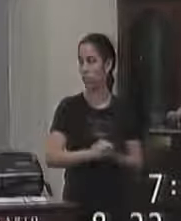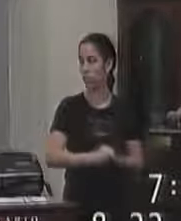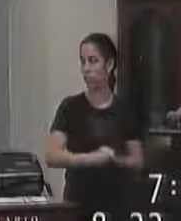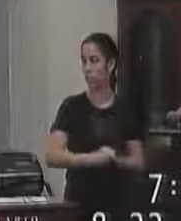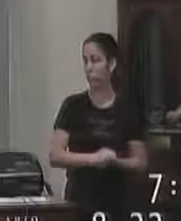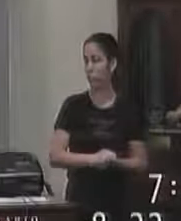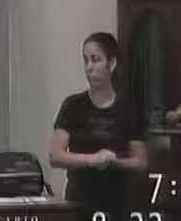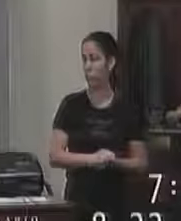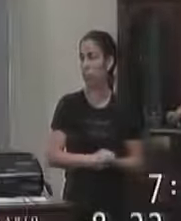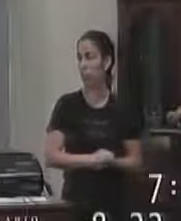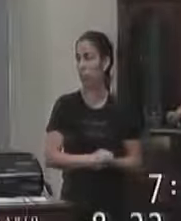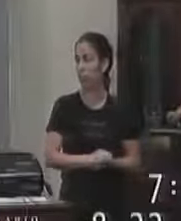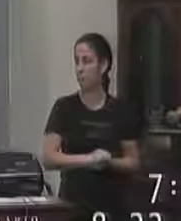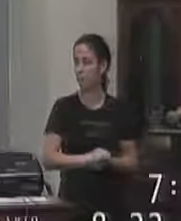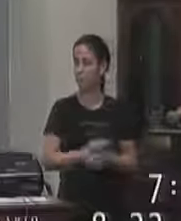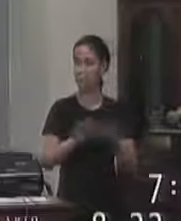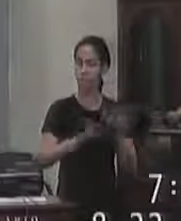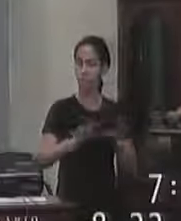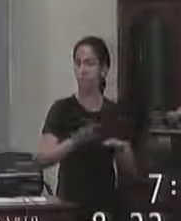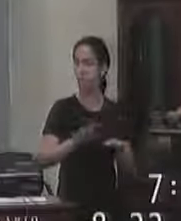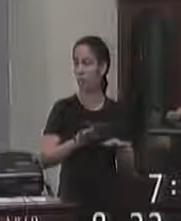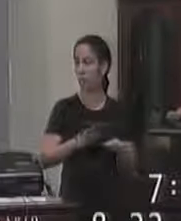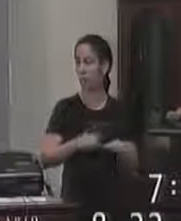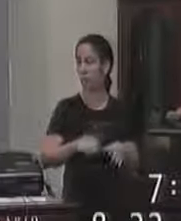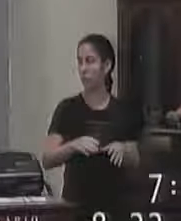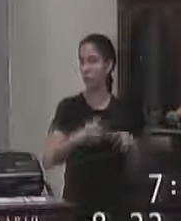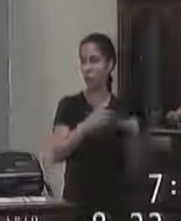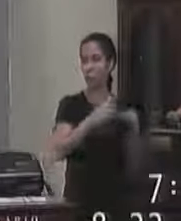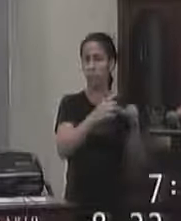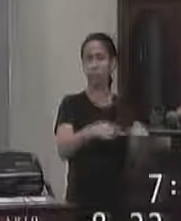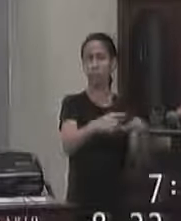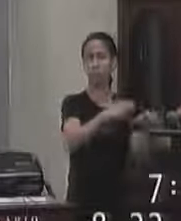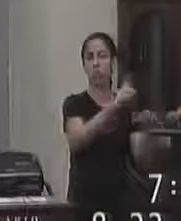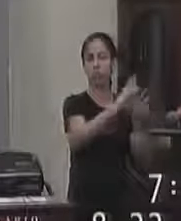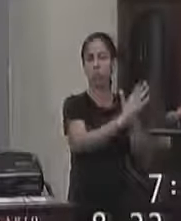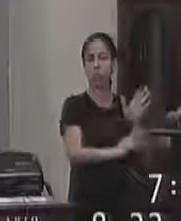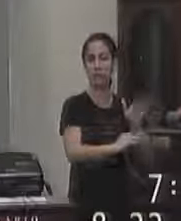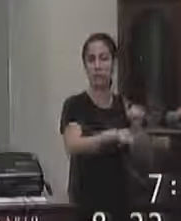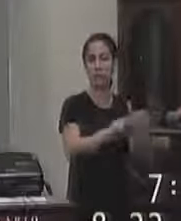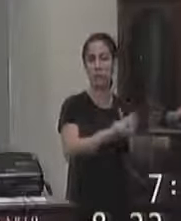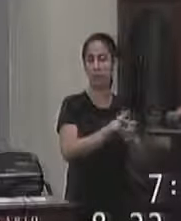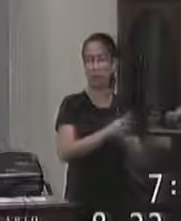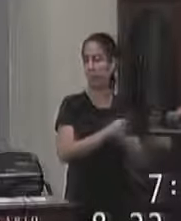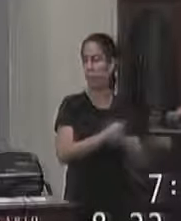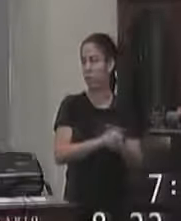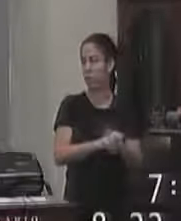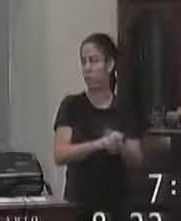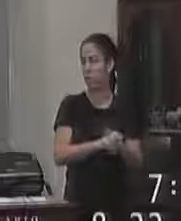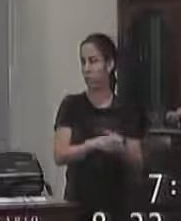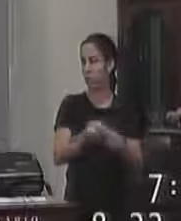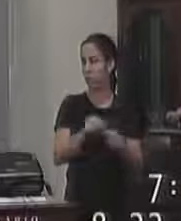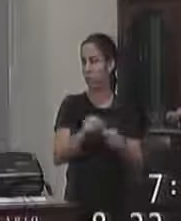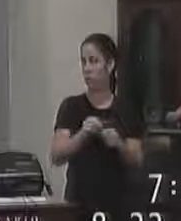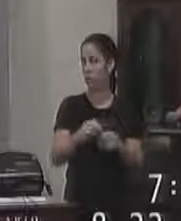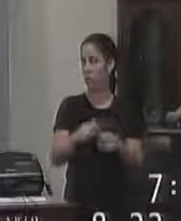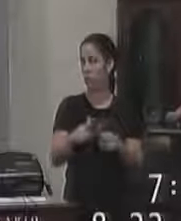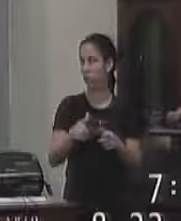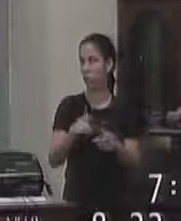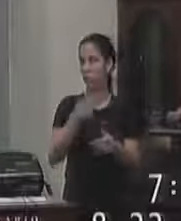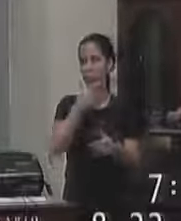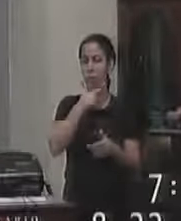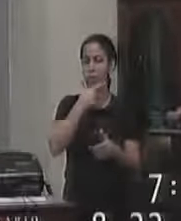repente é numa outra região do nosso município voltada para a fabricação de queijo